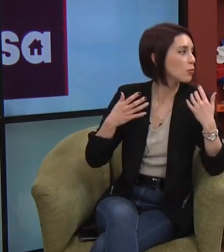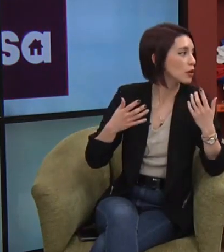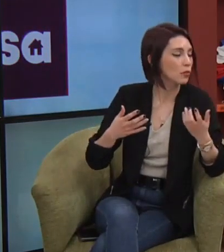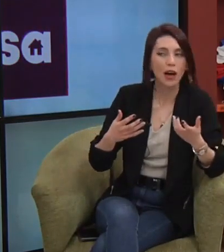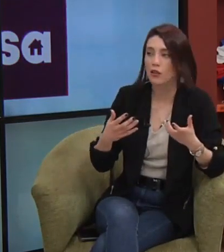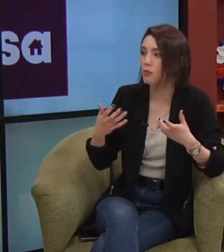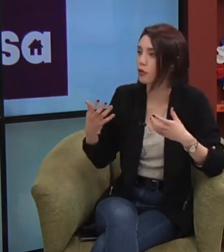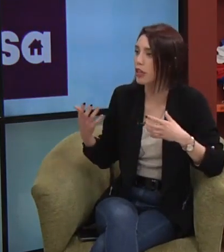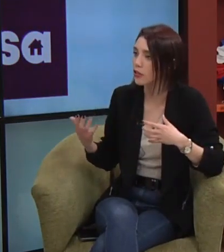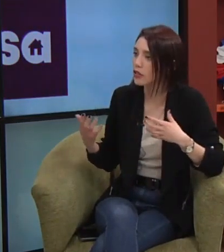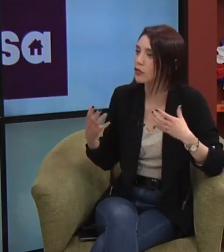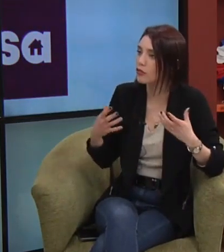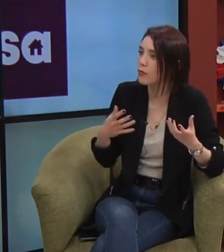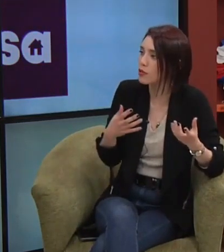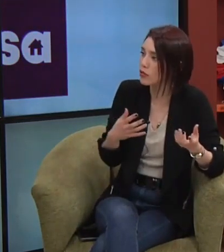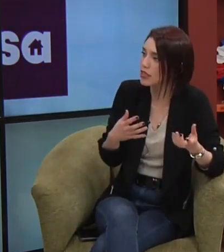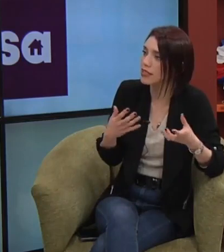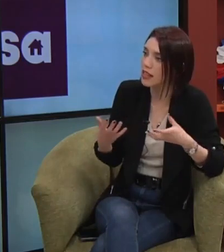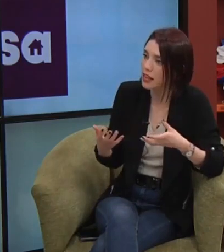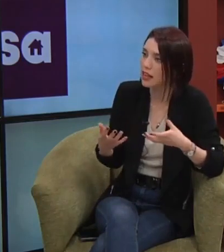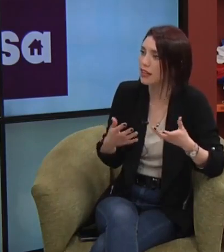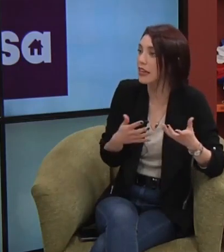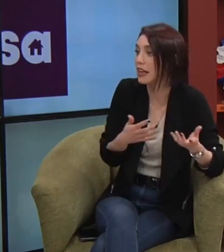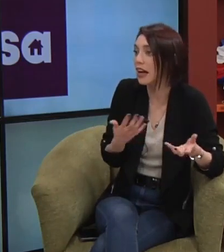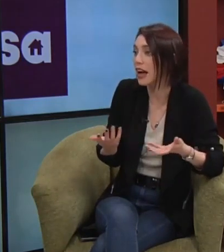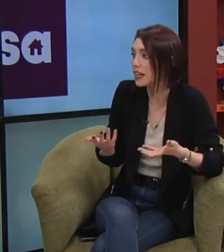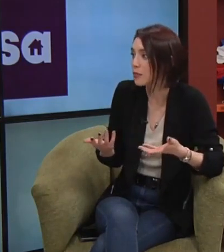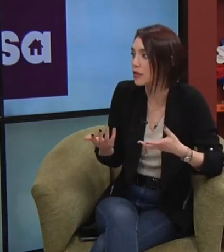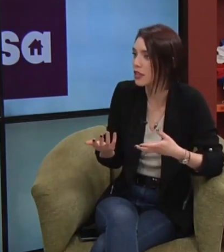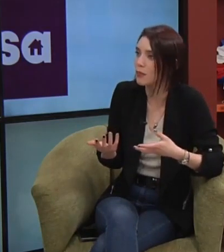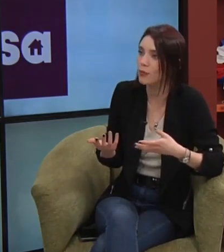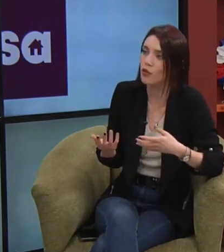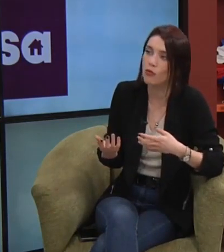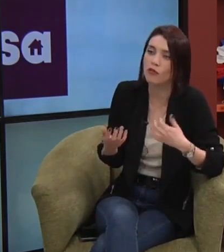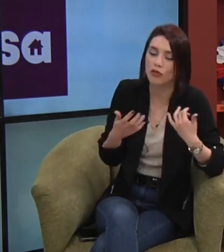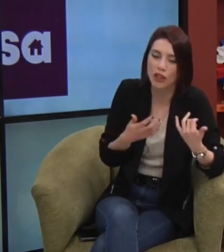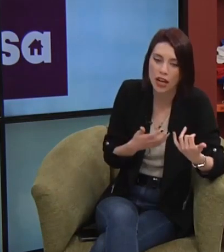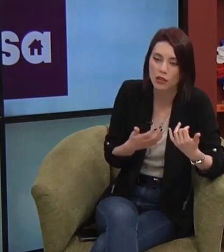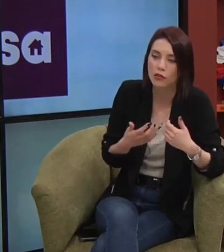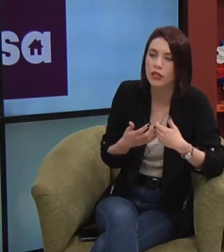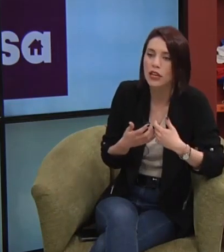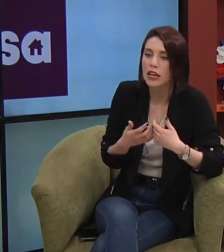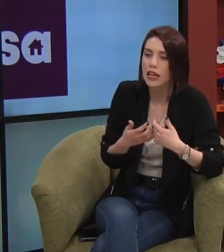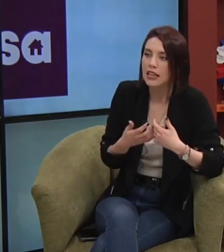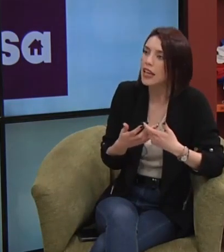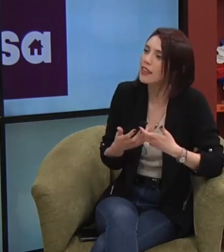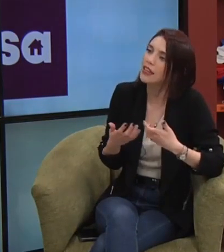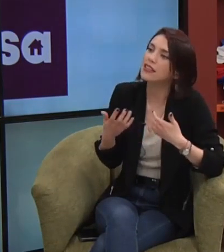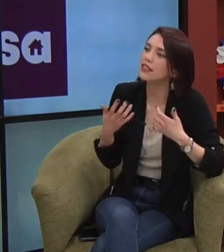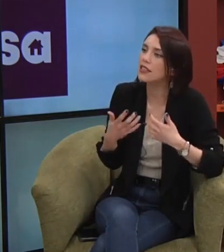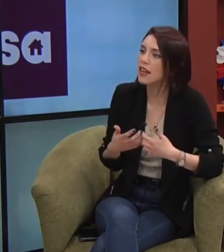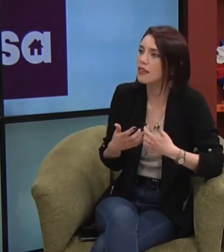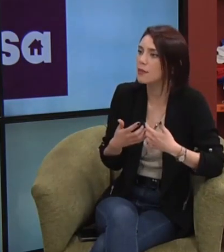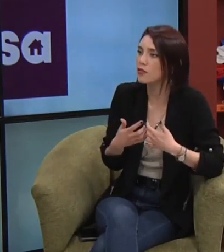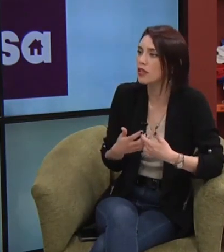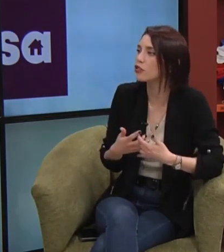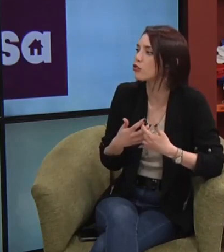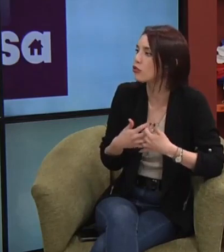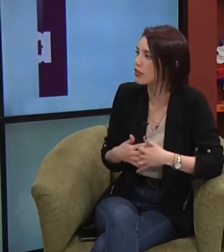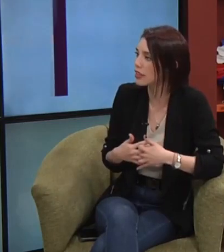poquito más a comportarnos en torno a personas ciegas en la calle, por ejemplo, cómo abordarlos. ¿Qué hay de las necesidades de personas sordas